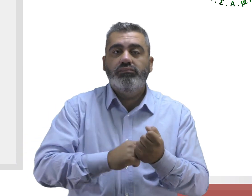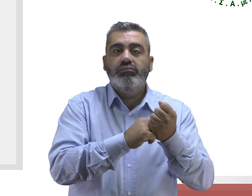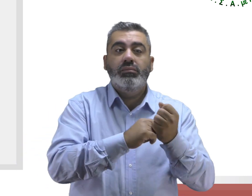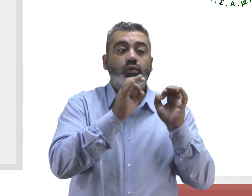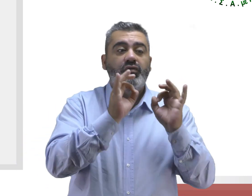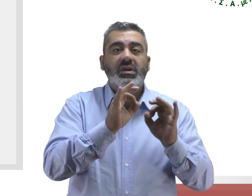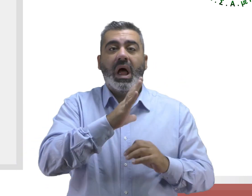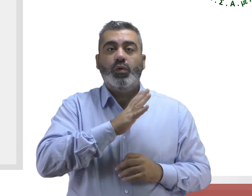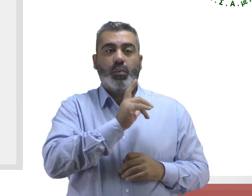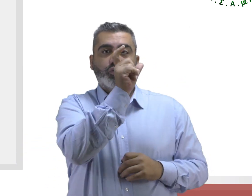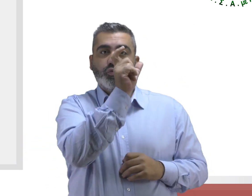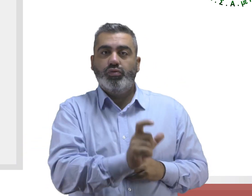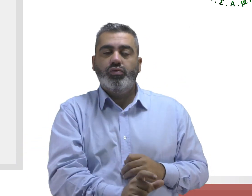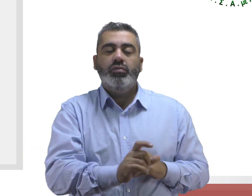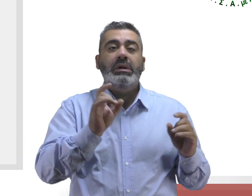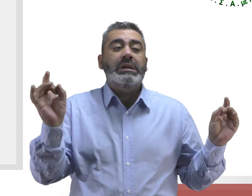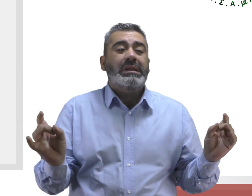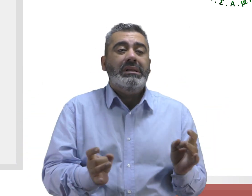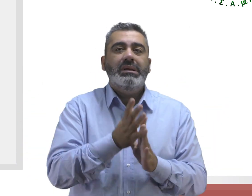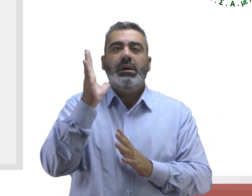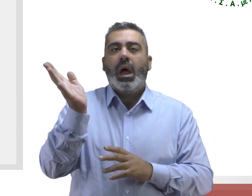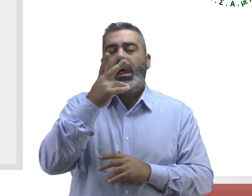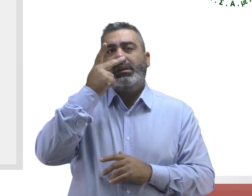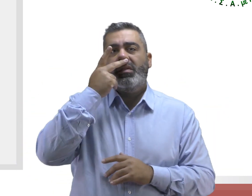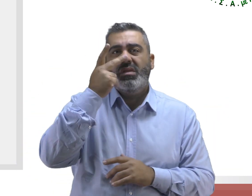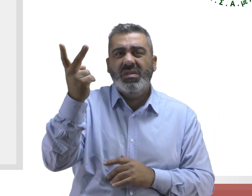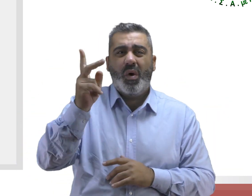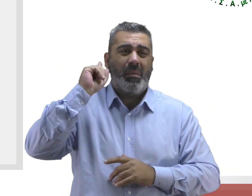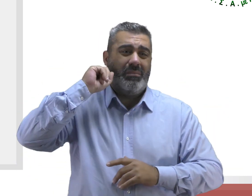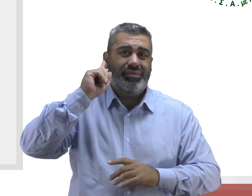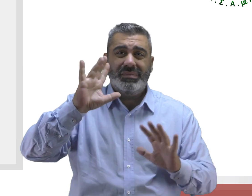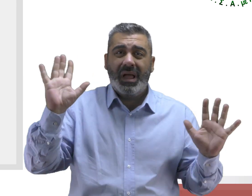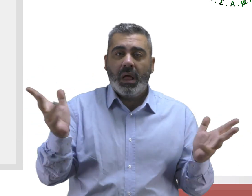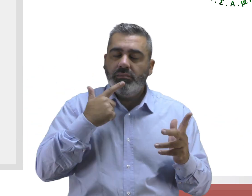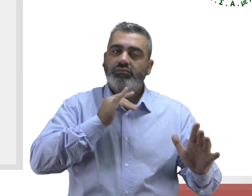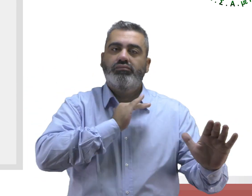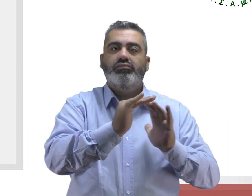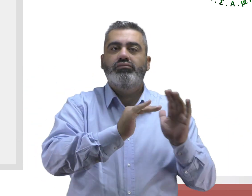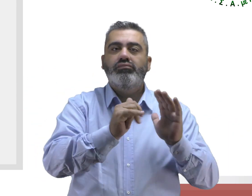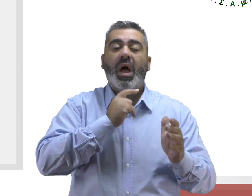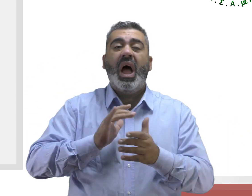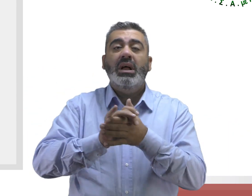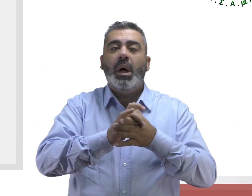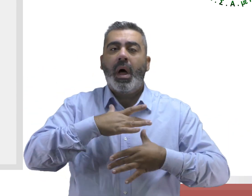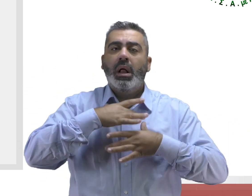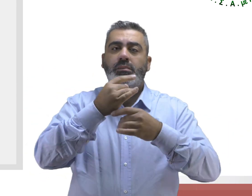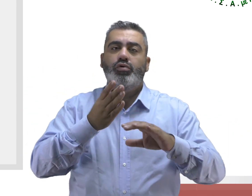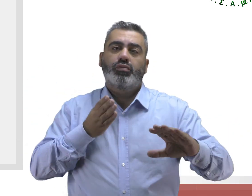φυσικά πρόσωπα, σε οποιαδήποτε περίπτωση παραβίασης των ανθρώπινων και συνταγματικών δικαιωμάτων τους και να τα αντιπροσωπεύει ενώπιον